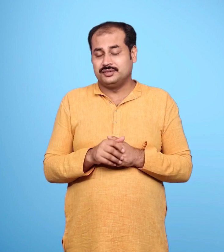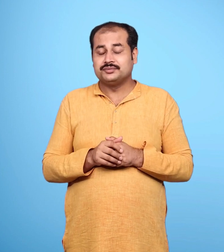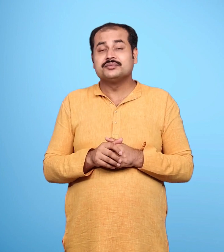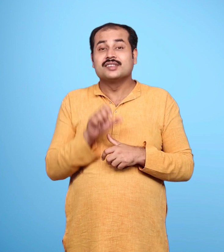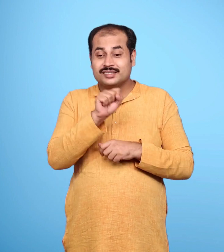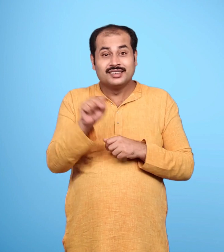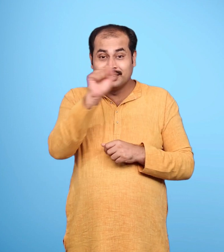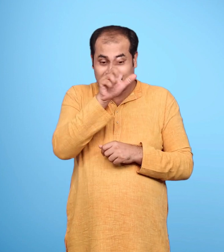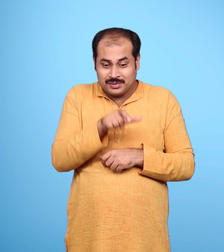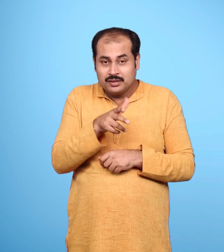उन्होंने कहा